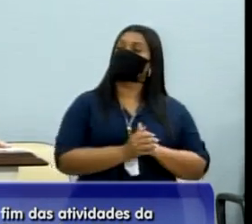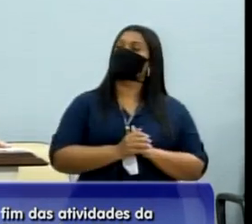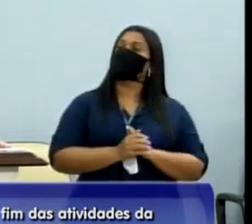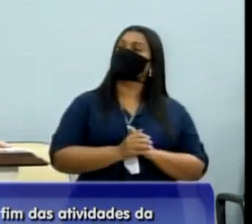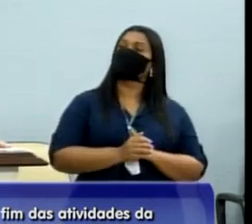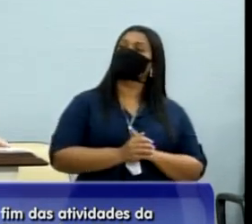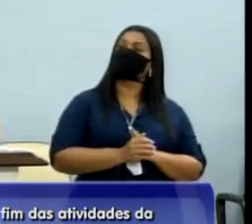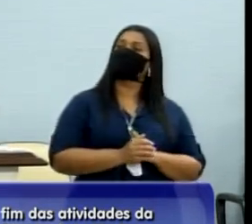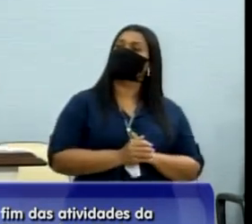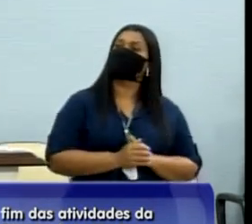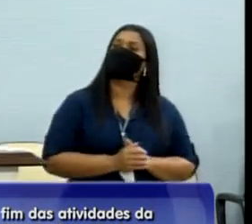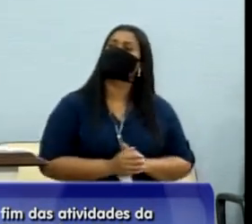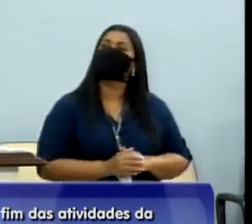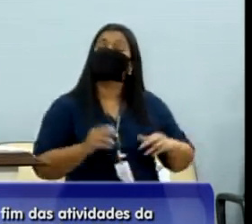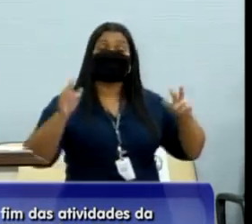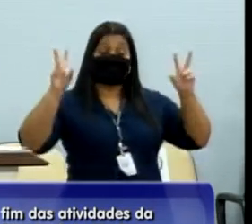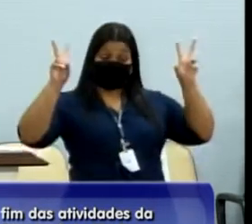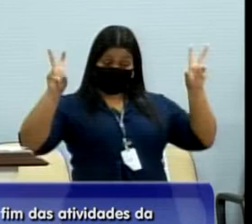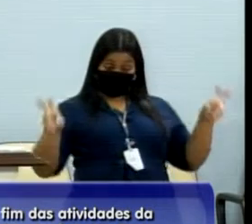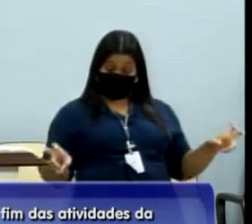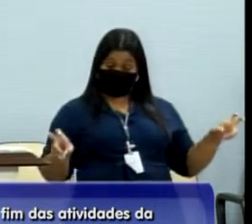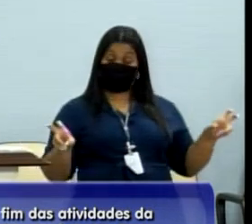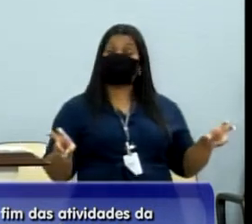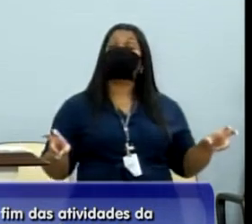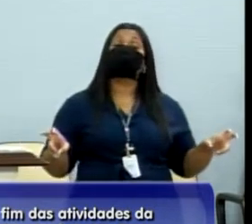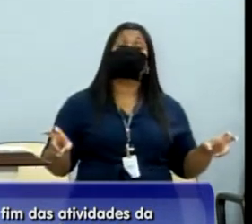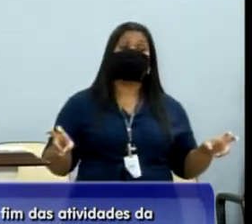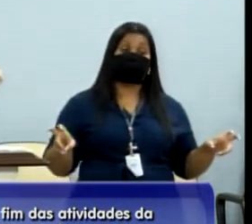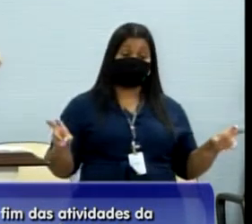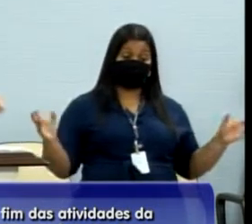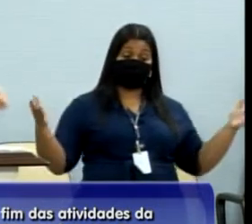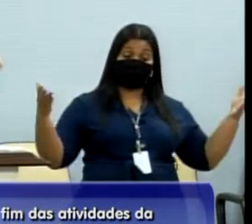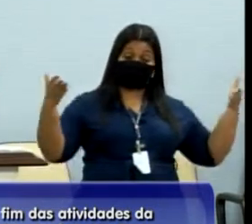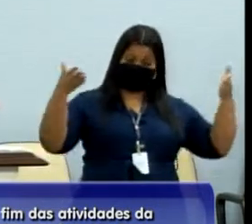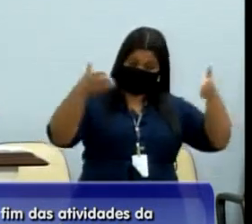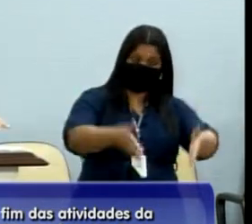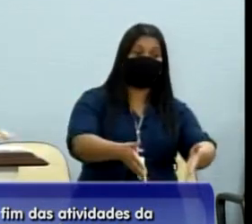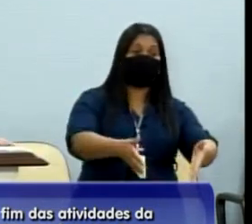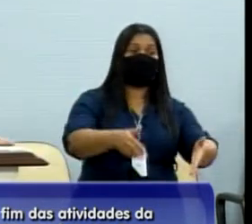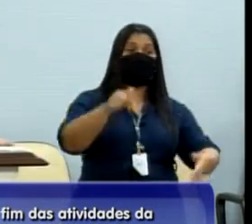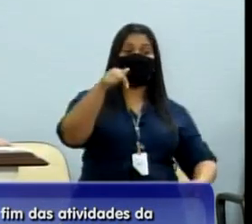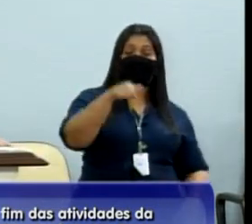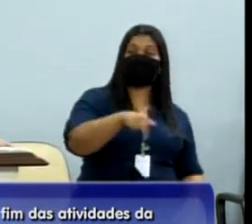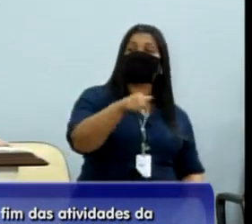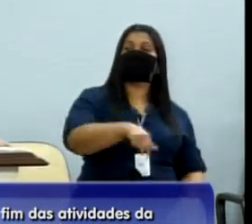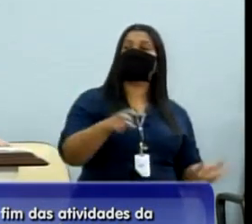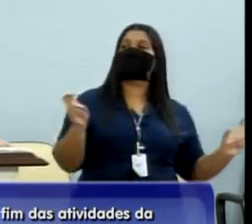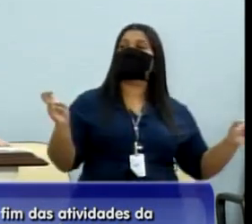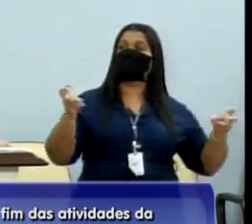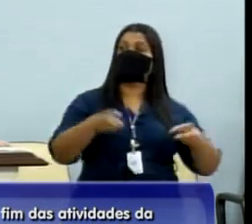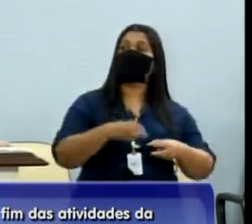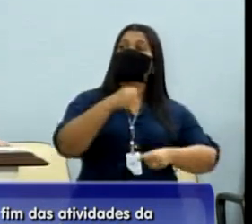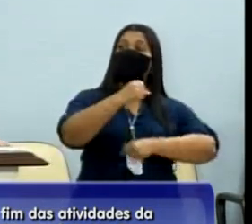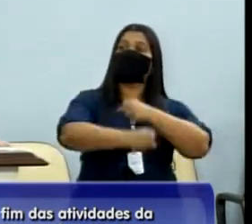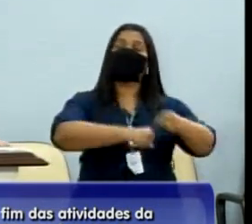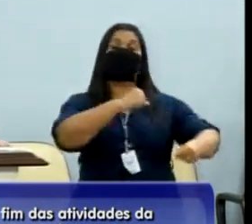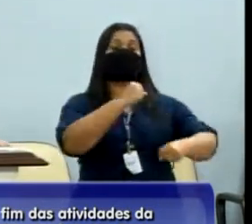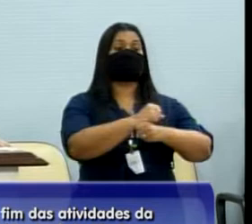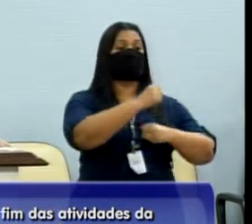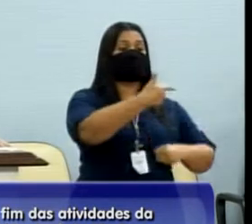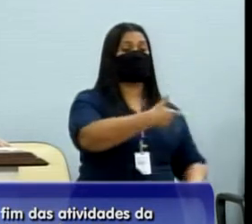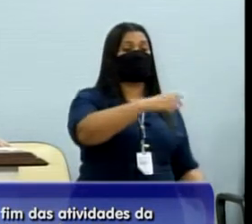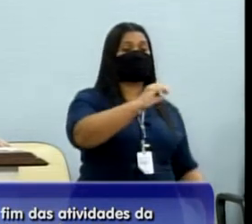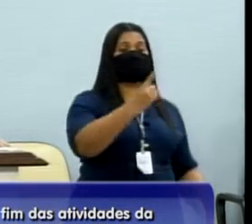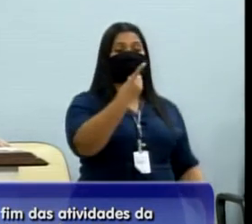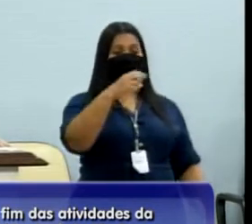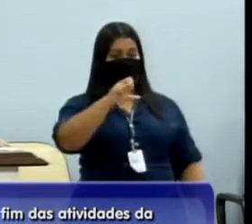chegou a esta casa, não a este plenário, mas a esta casa em 2018, pelas mãos do